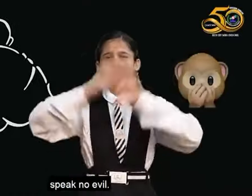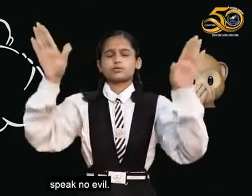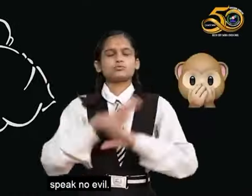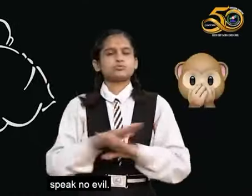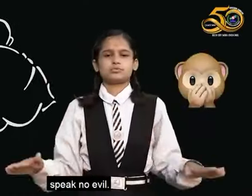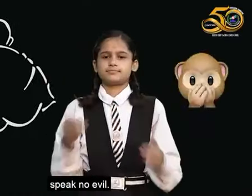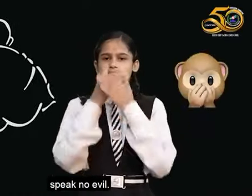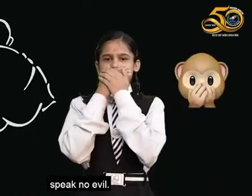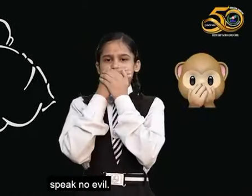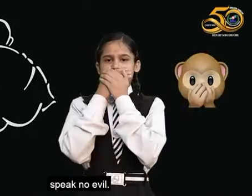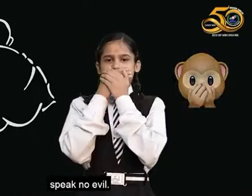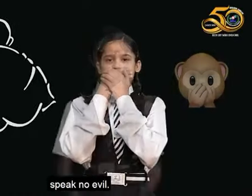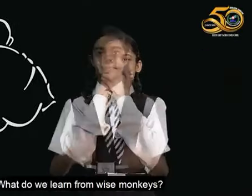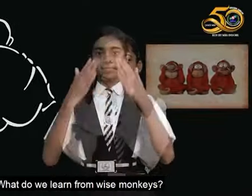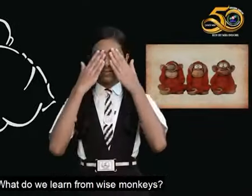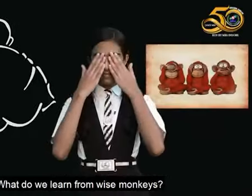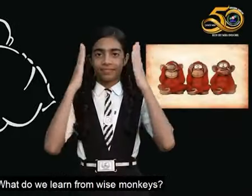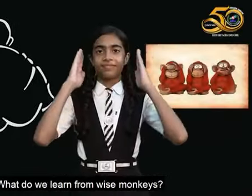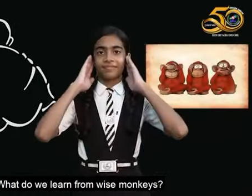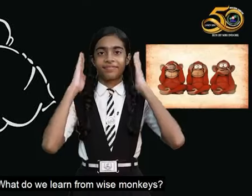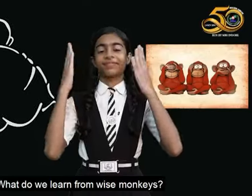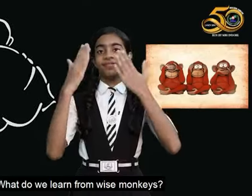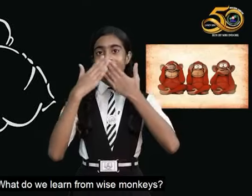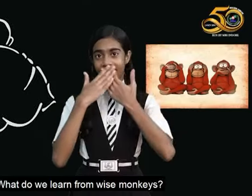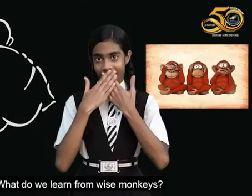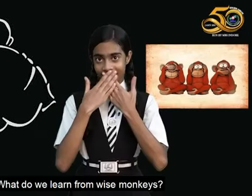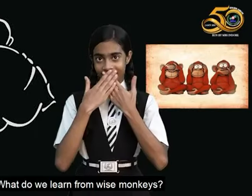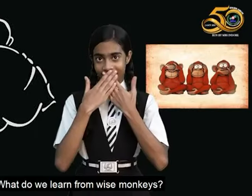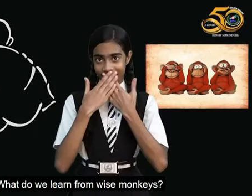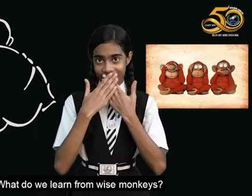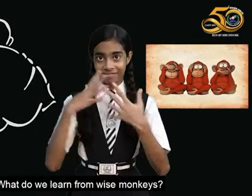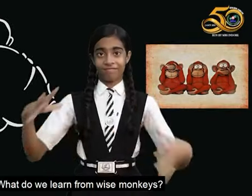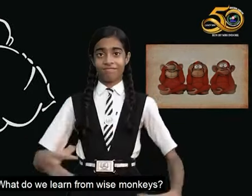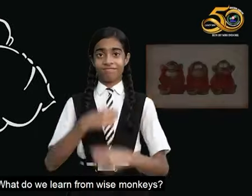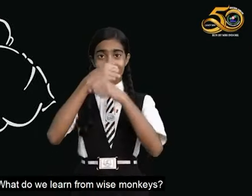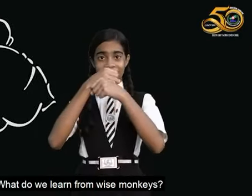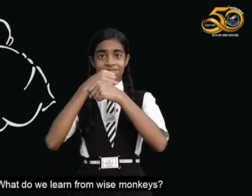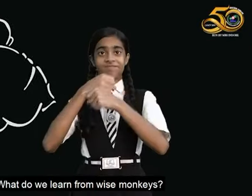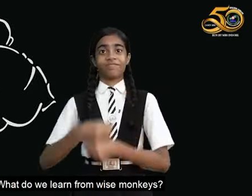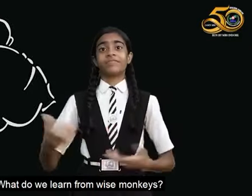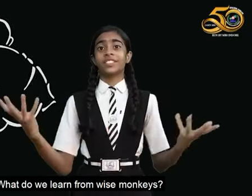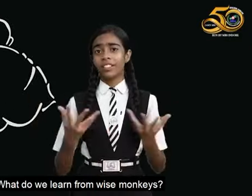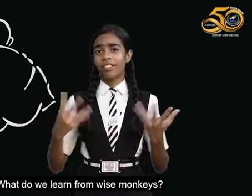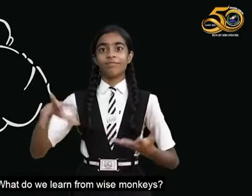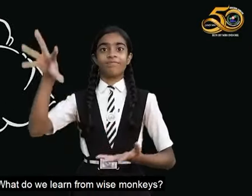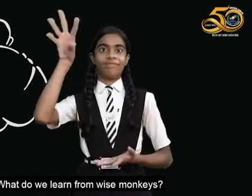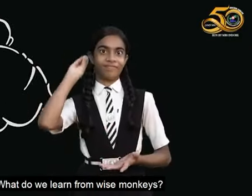बुराना बोलो तो गांधी जी के तीन मंदरों से हमने क्या सीखा? हमने ये सीखा